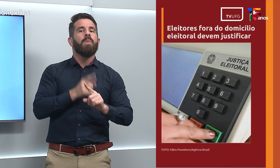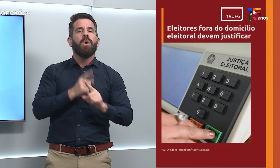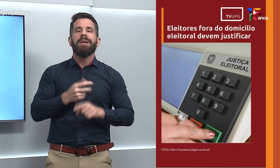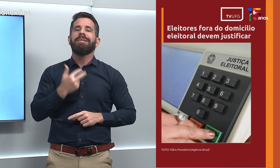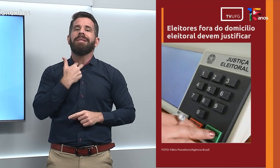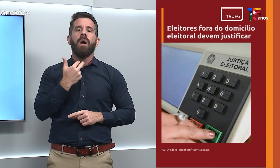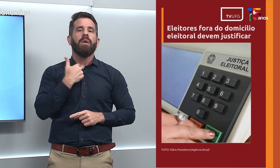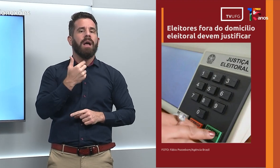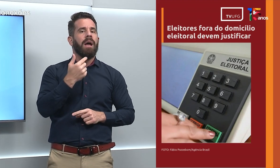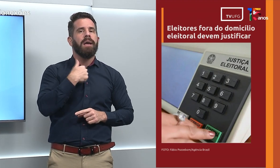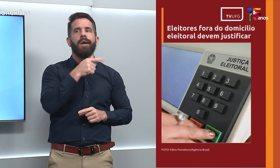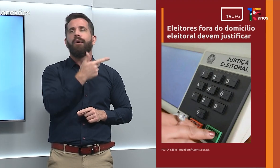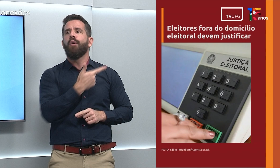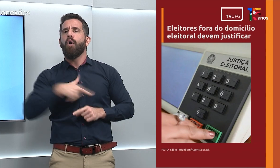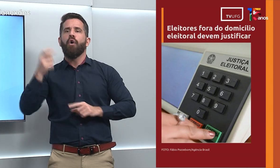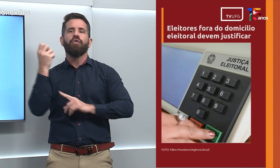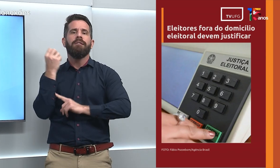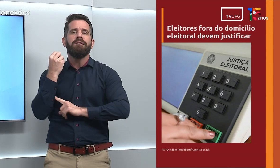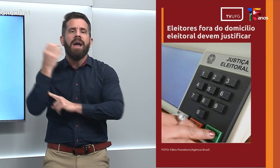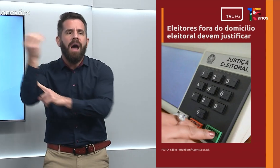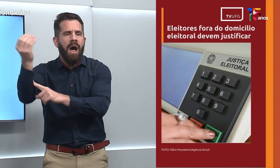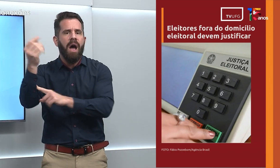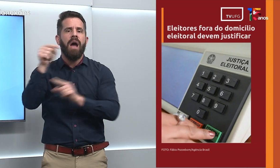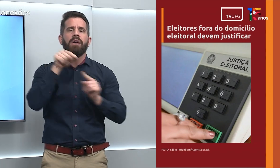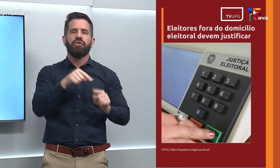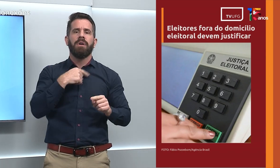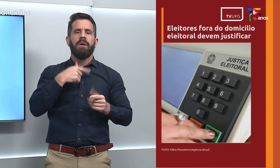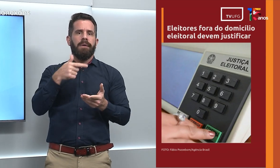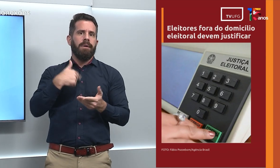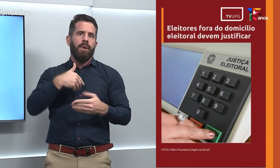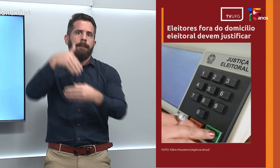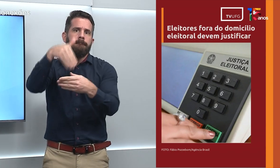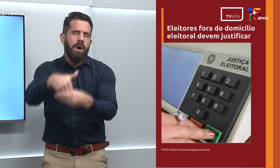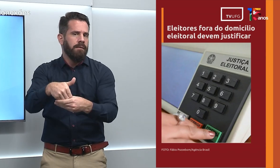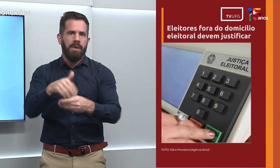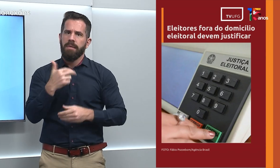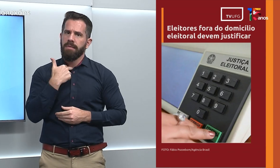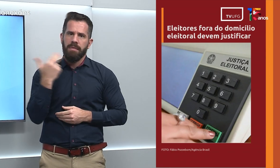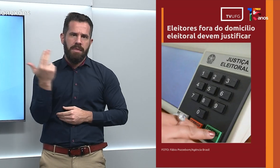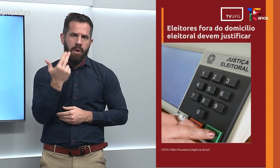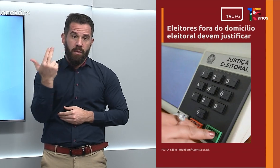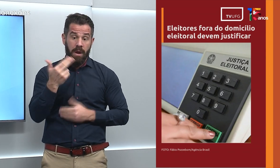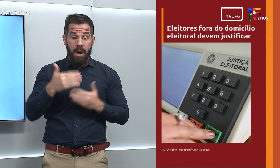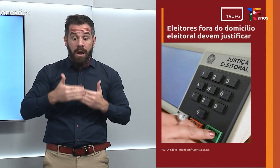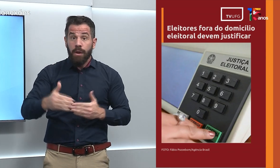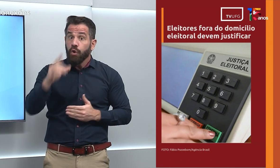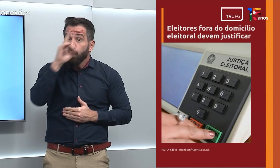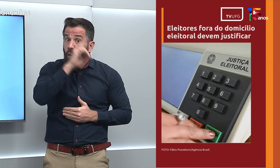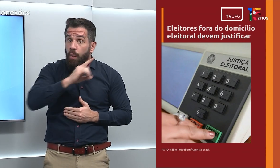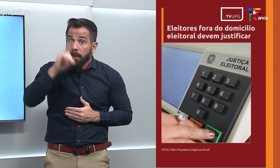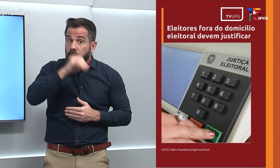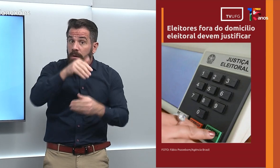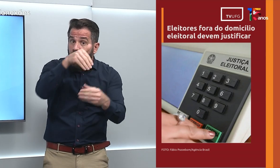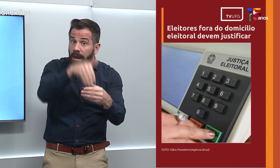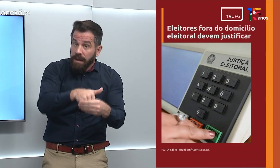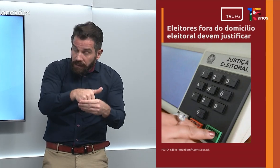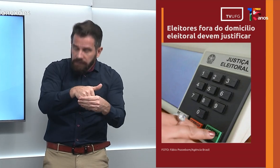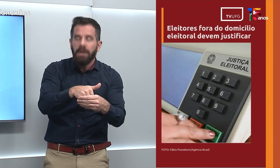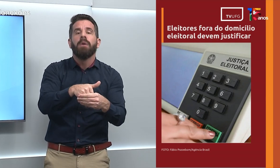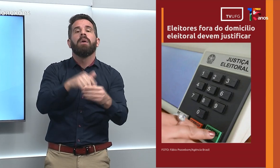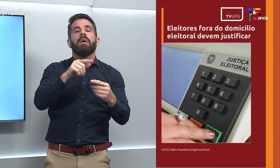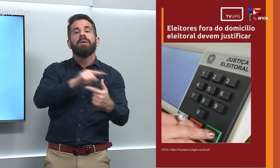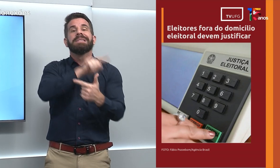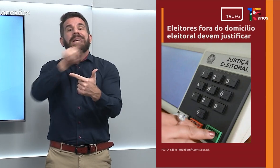trânsito nos pleitos municipais. Só lembrando que o primeiro turno das eleições será nesse domingo, e o segundo será no dia